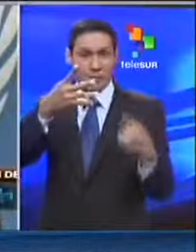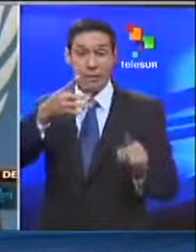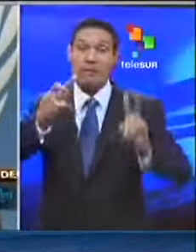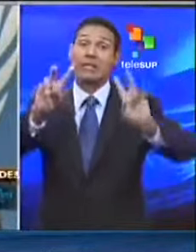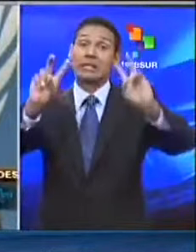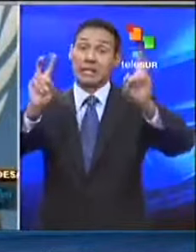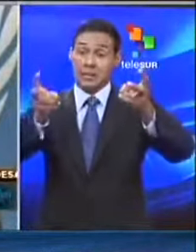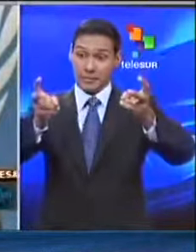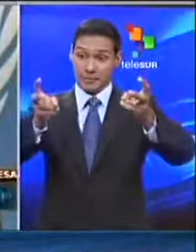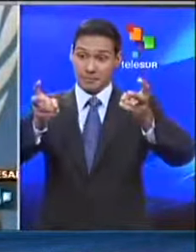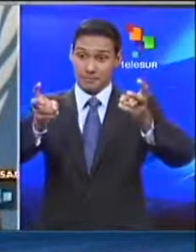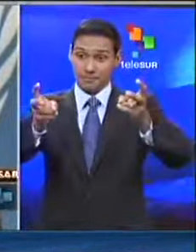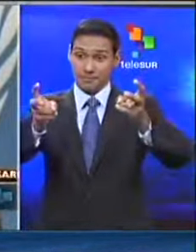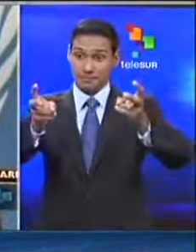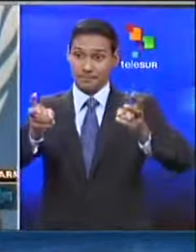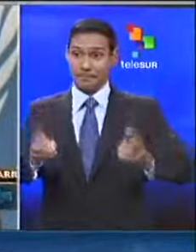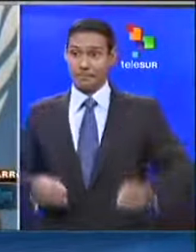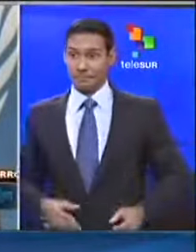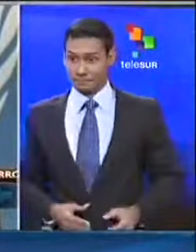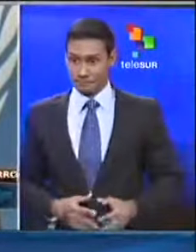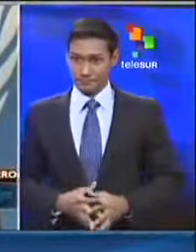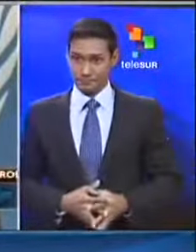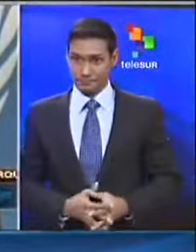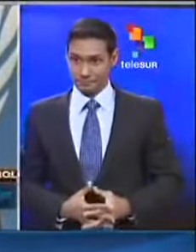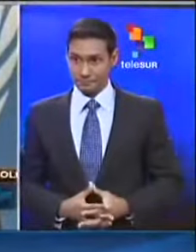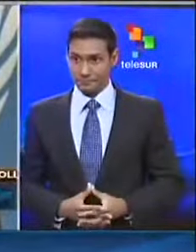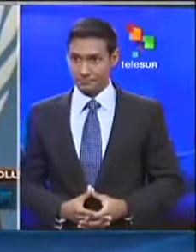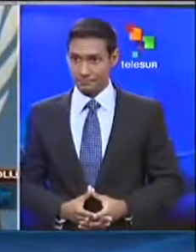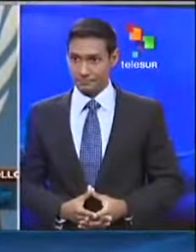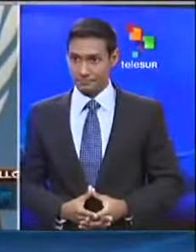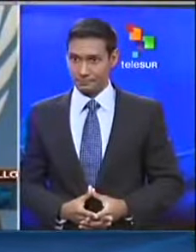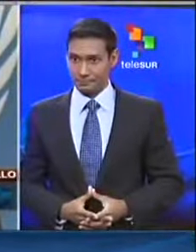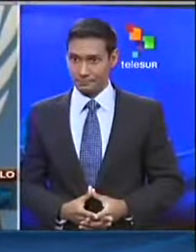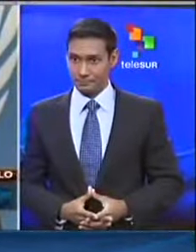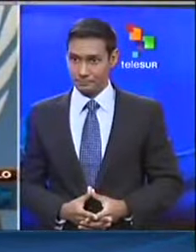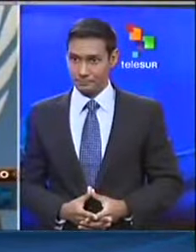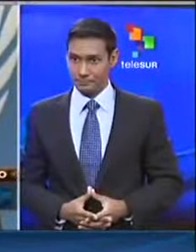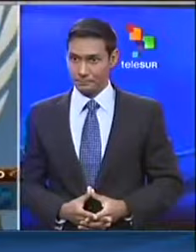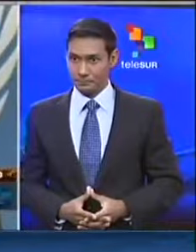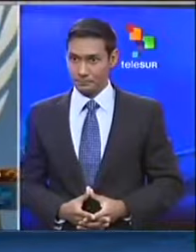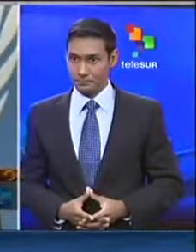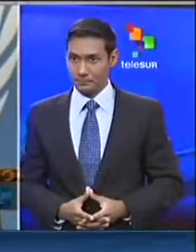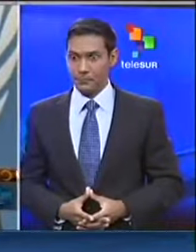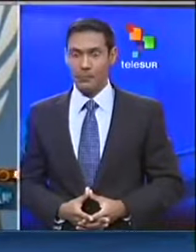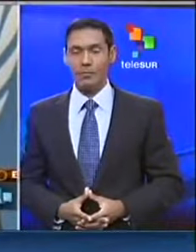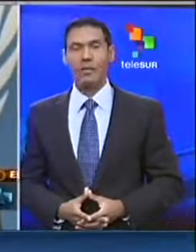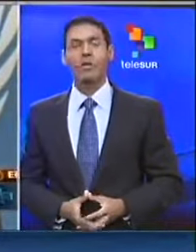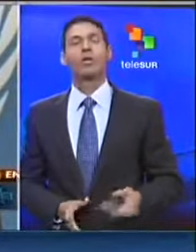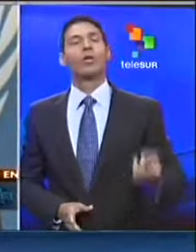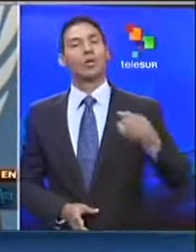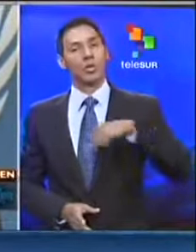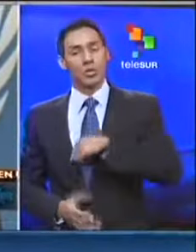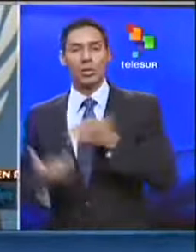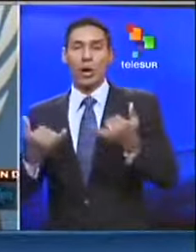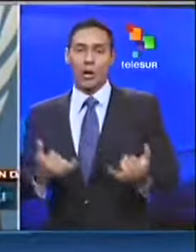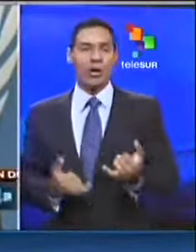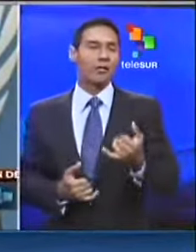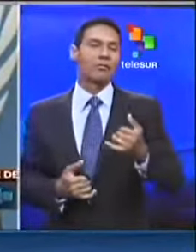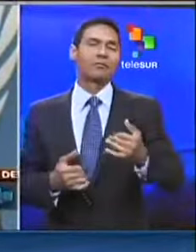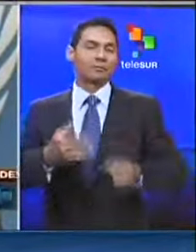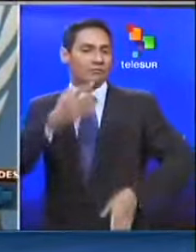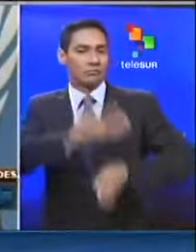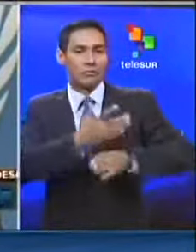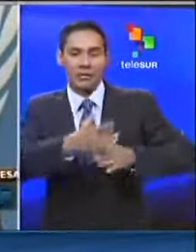aún no hemos alcanzado a tener ningún